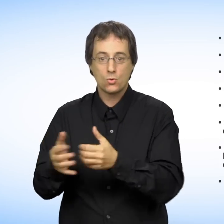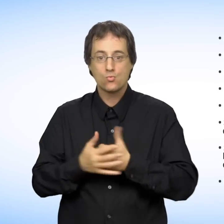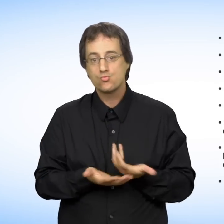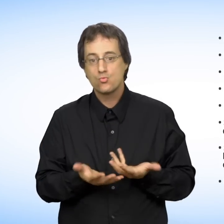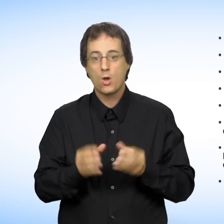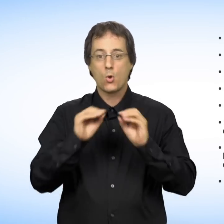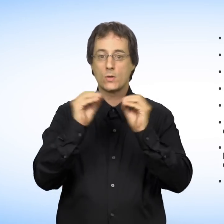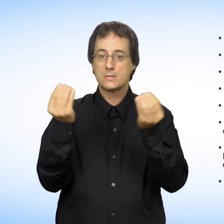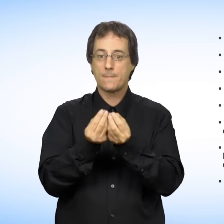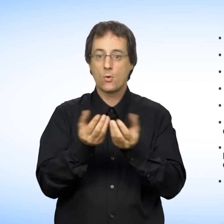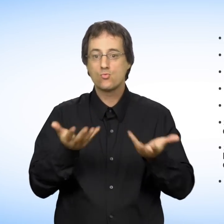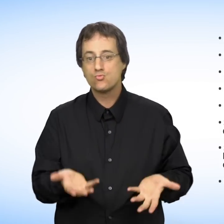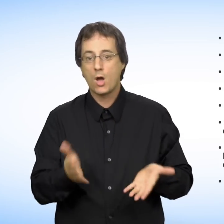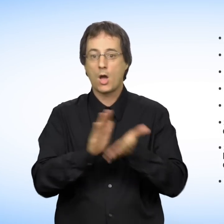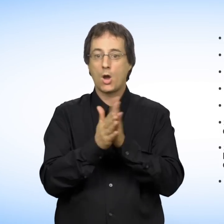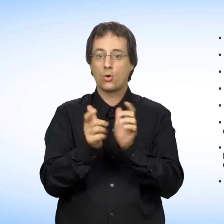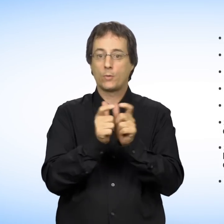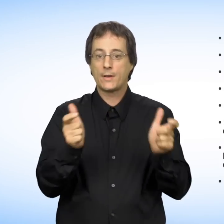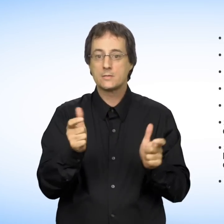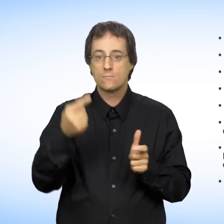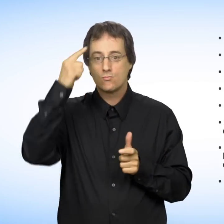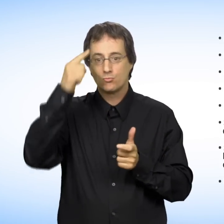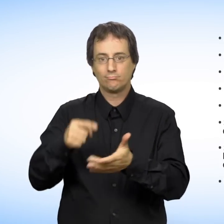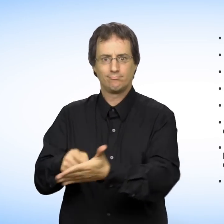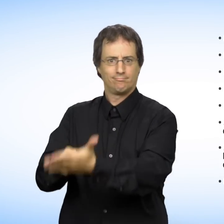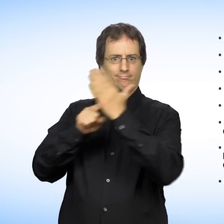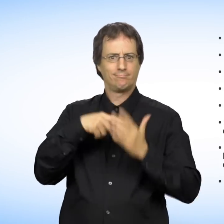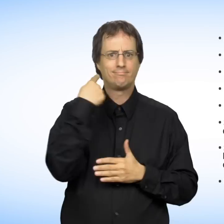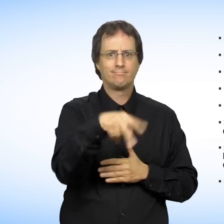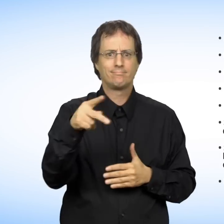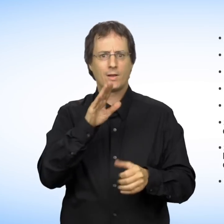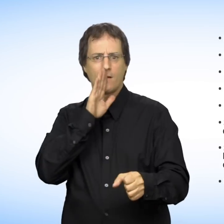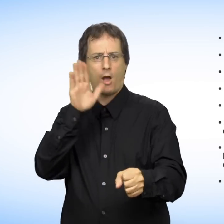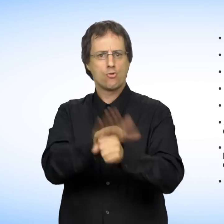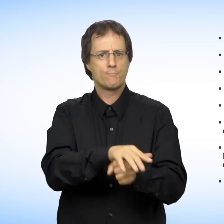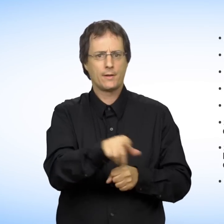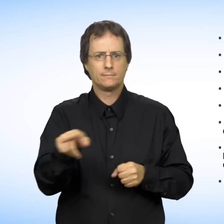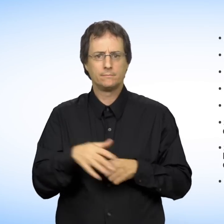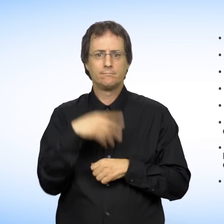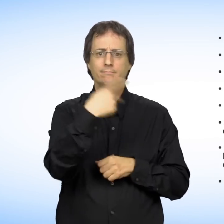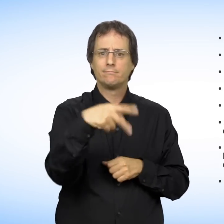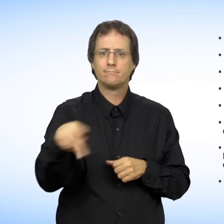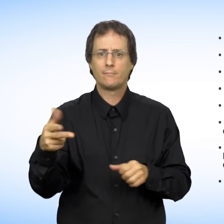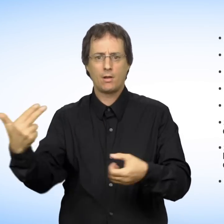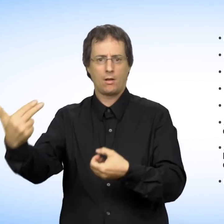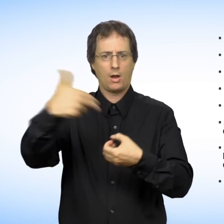organisme ou une entreprise pour souligner leur engagement et leur contribution exemplaire en matière de